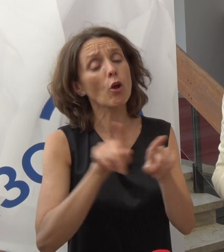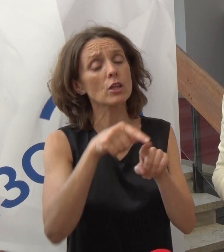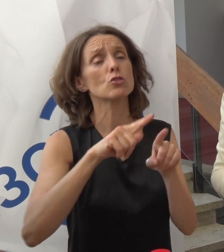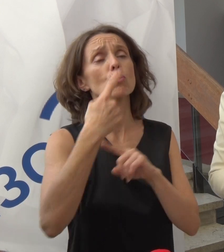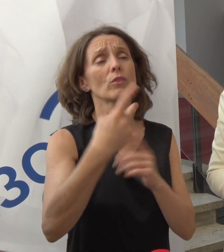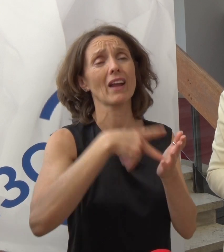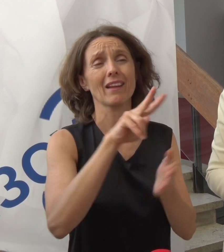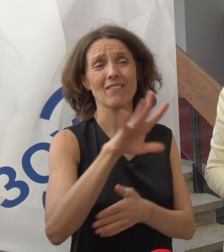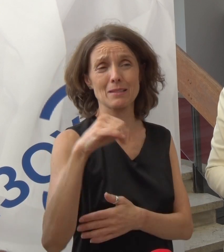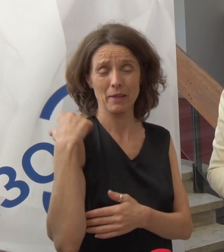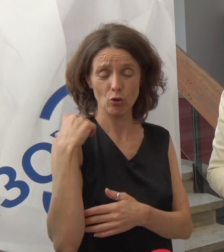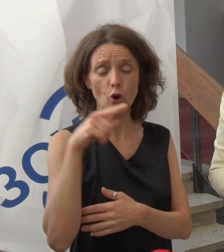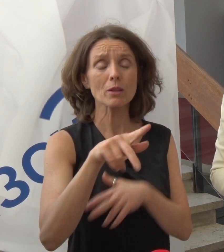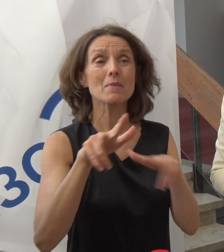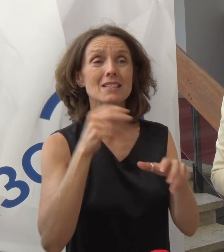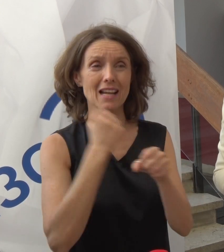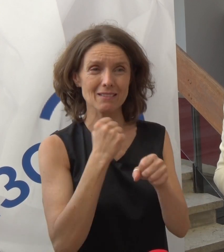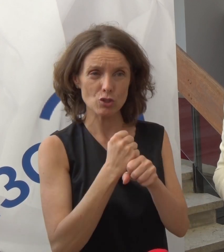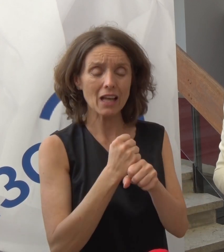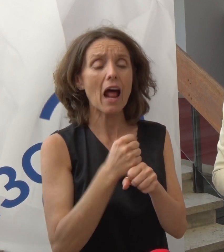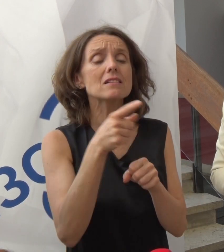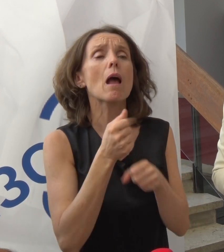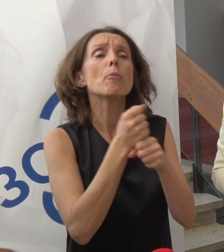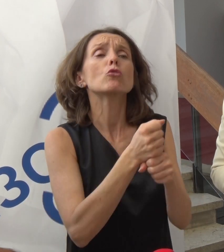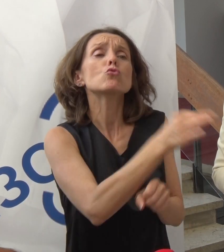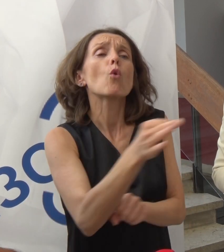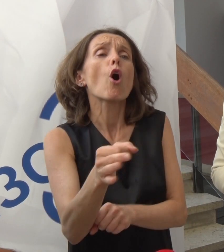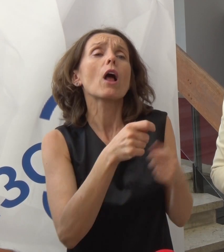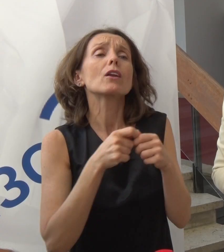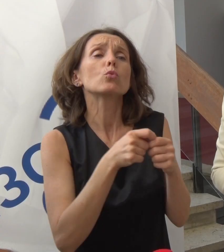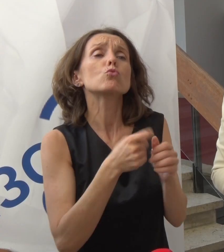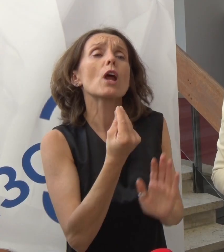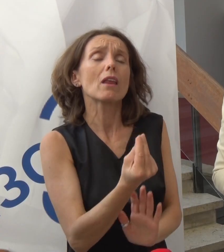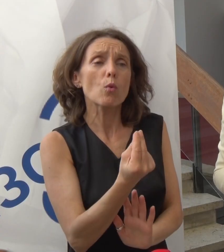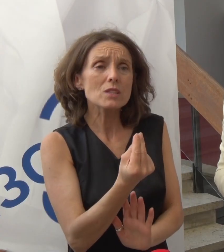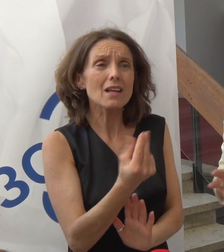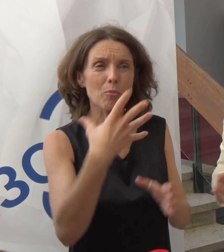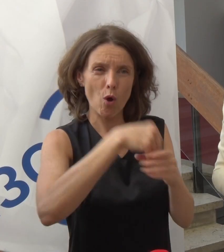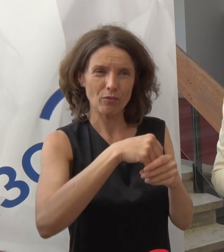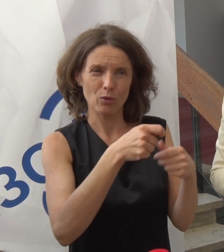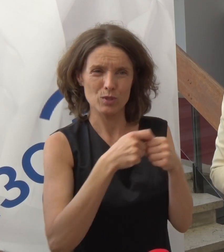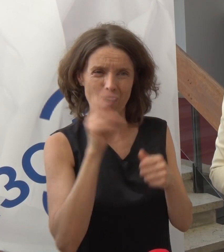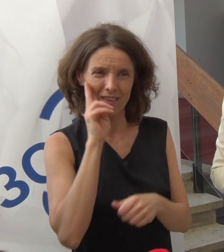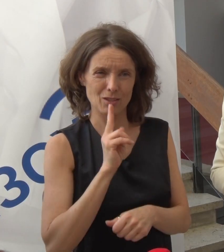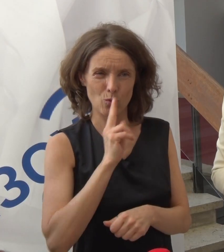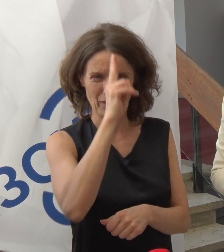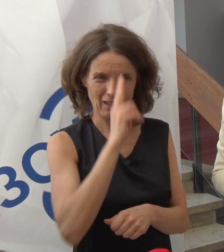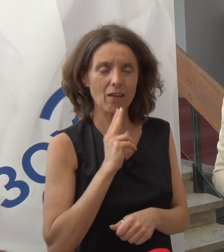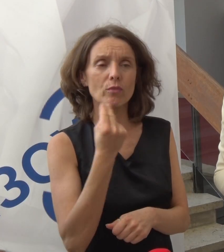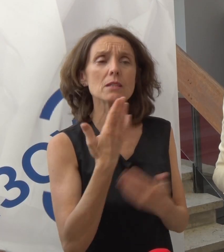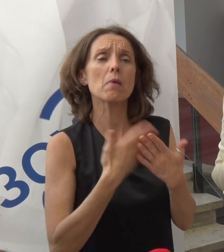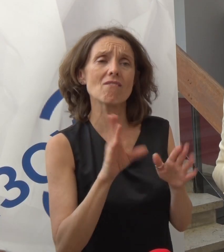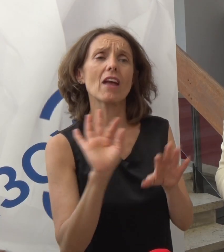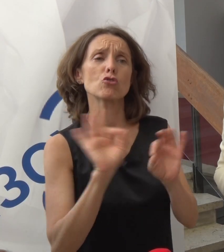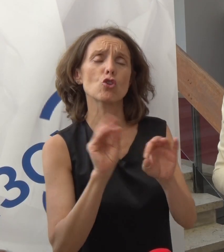godini. Ministarstvo za rad je za podršku lokalnih udruženja u Srbiji koja su u sastavu Saveza gluvih i naglovih Srbije